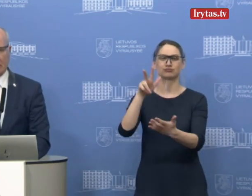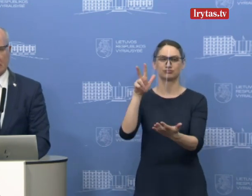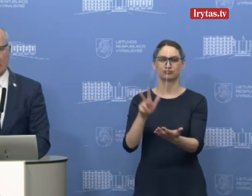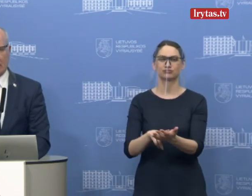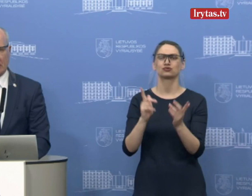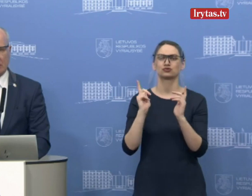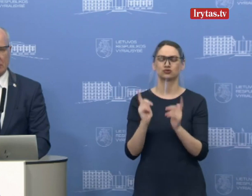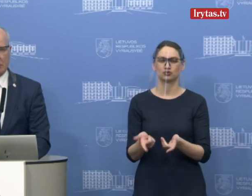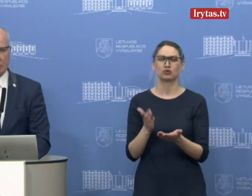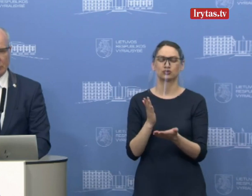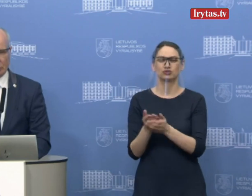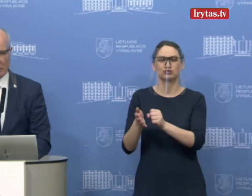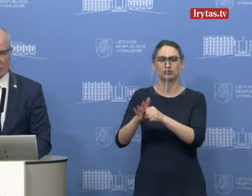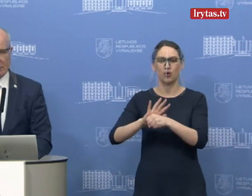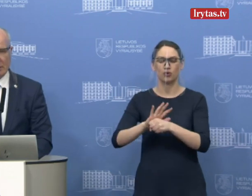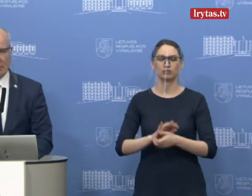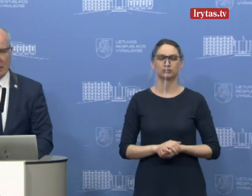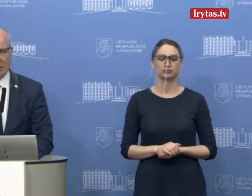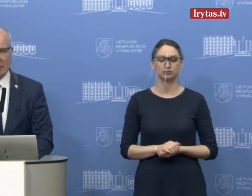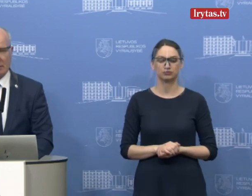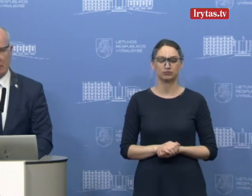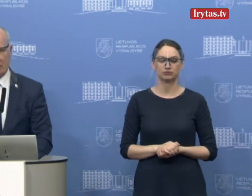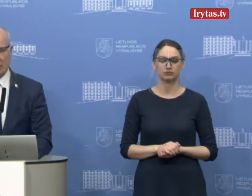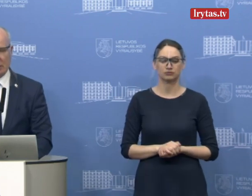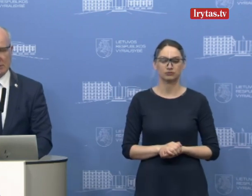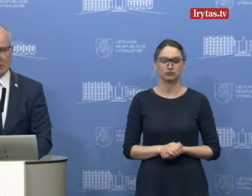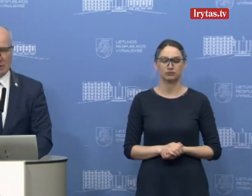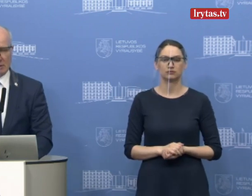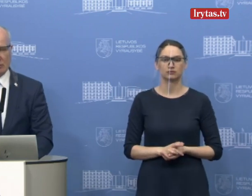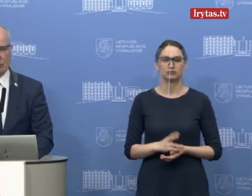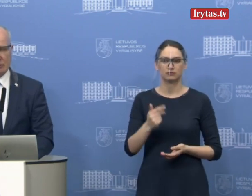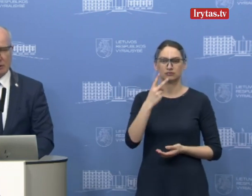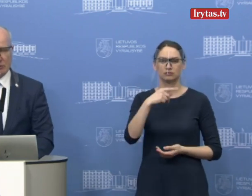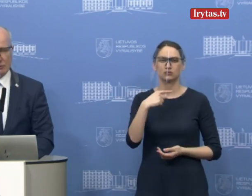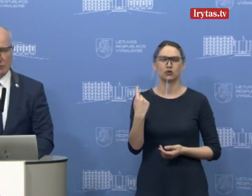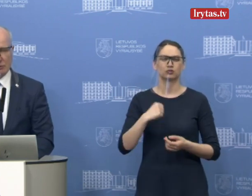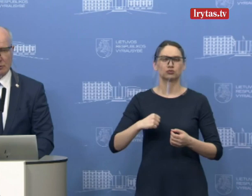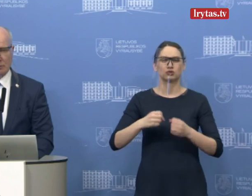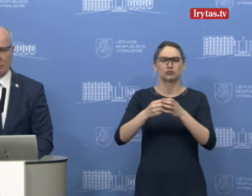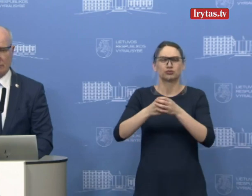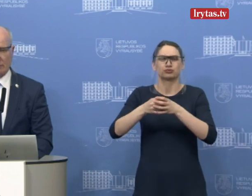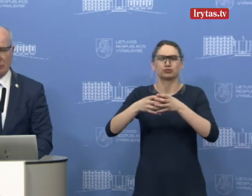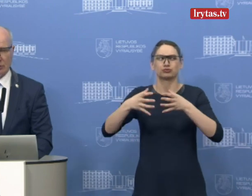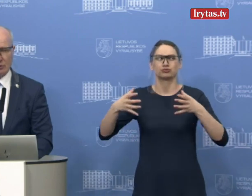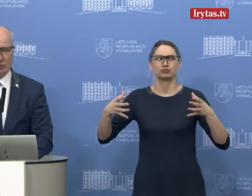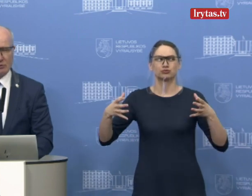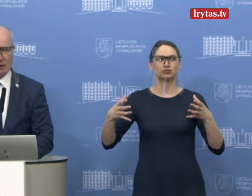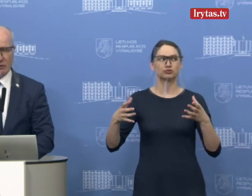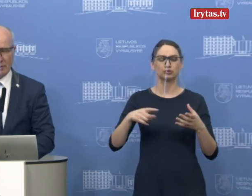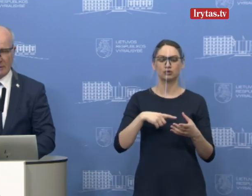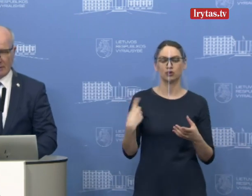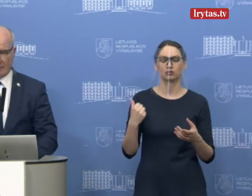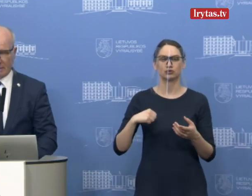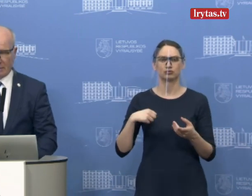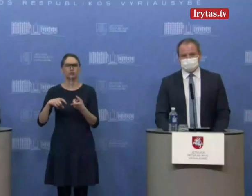matyti, dabar tas eina kilimas užsikrėtusių, vis daugiau yra